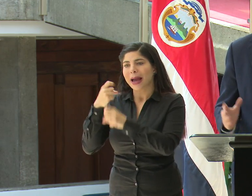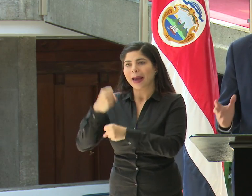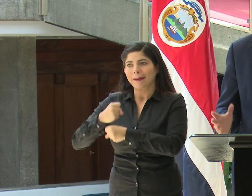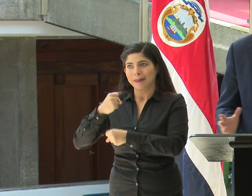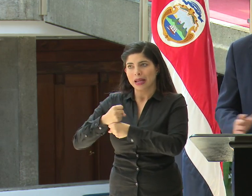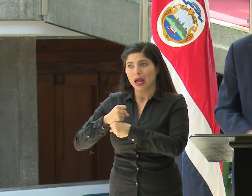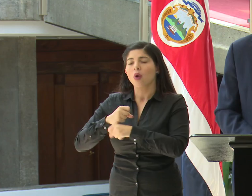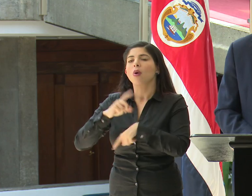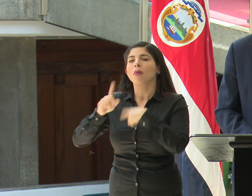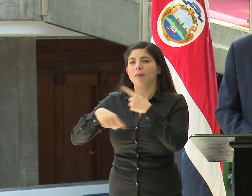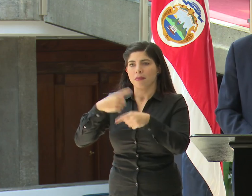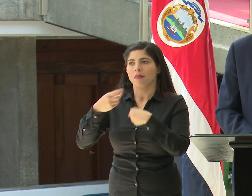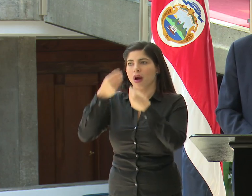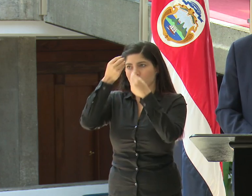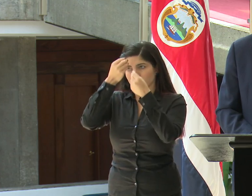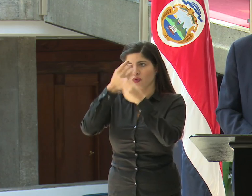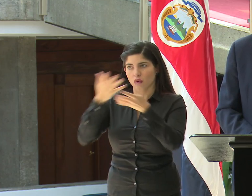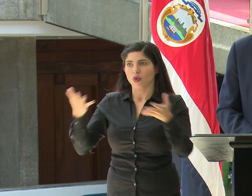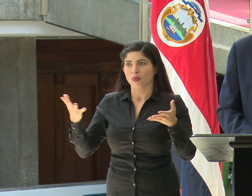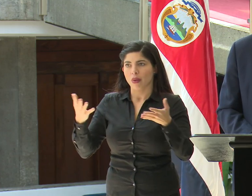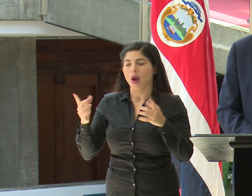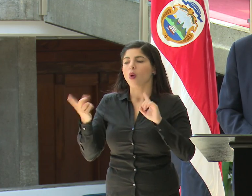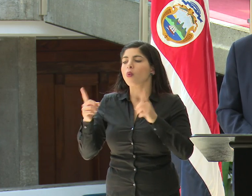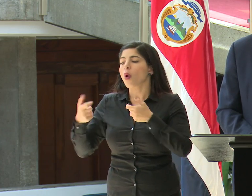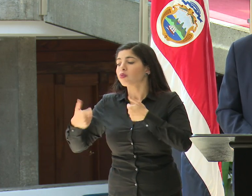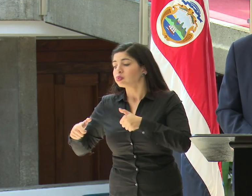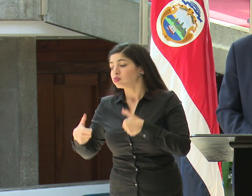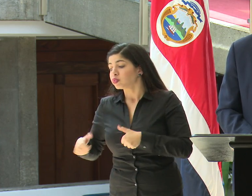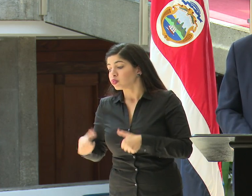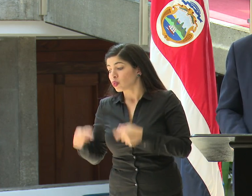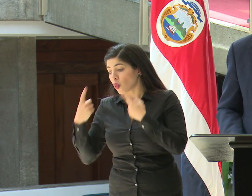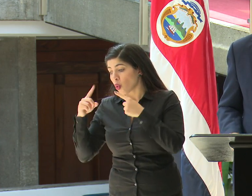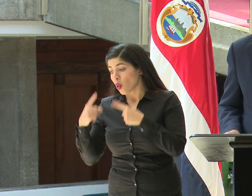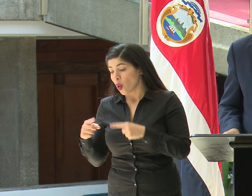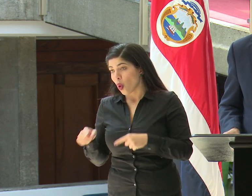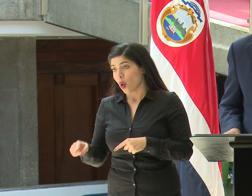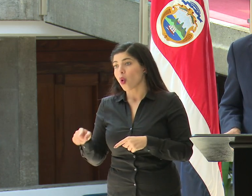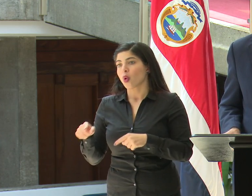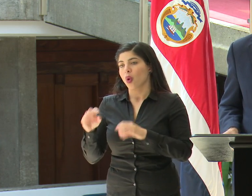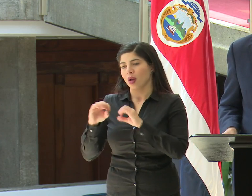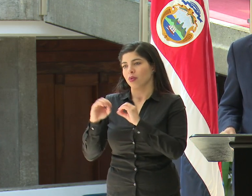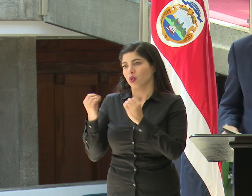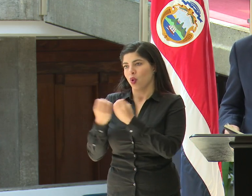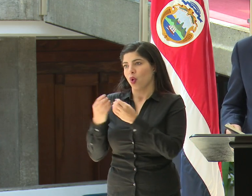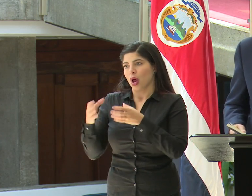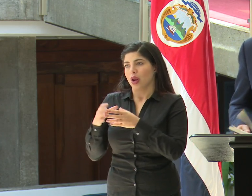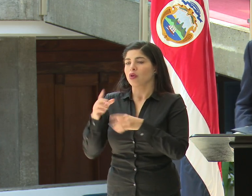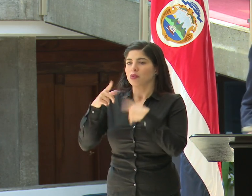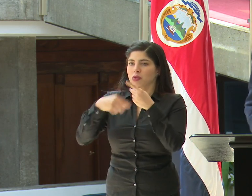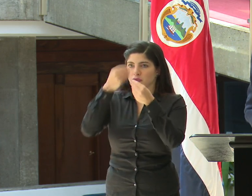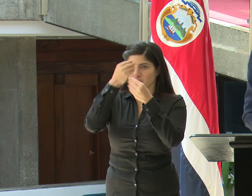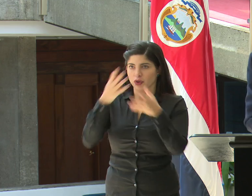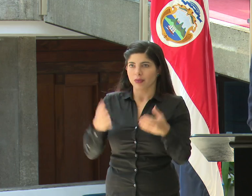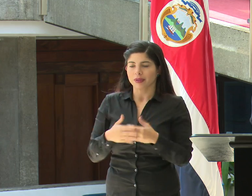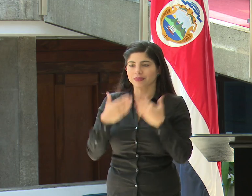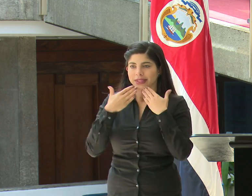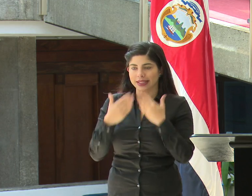estaremos informándoles de los acuerdos que se logren en ese órgano colegiado. Muchas gracias.